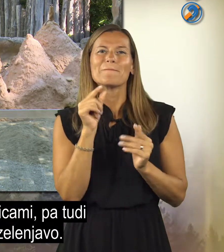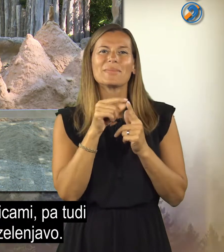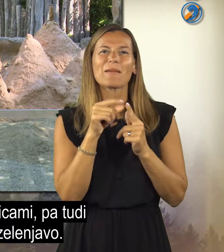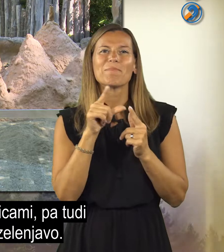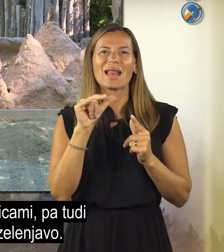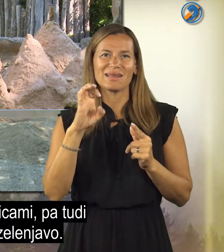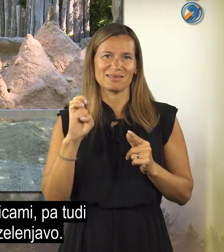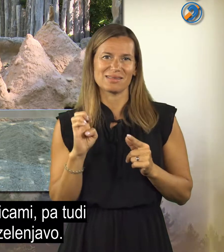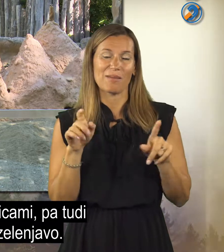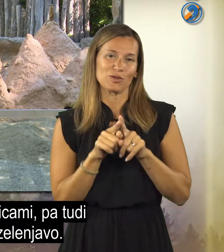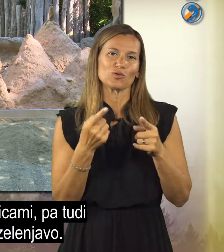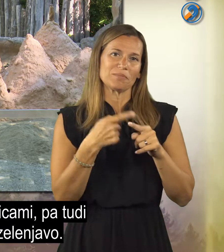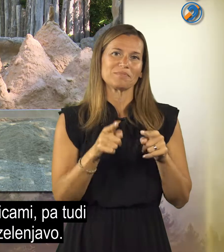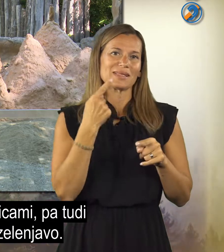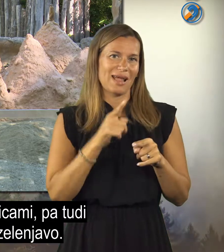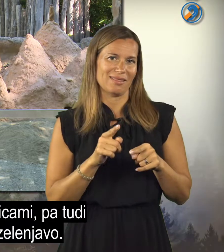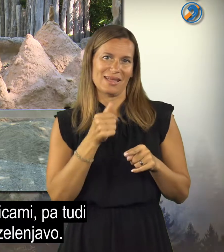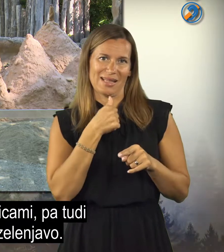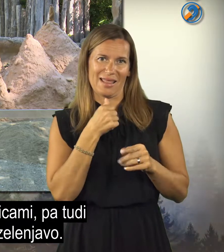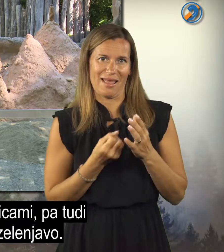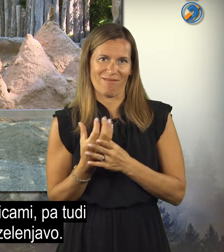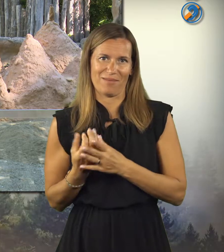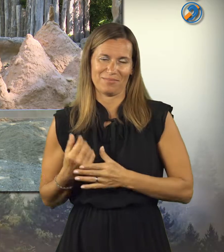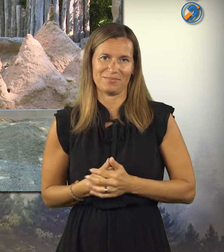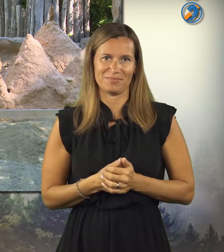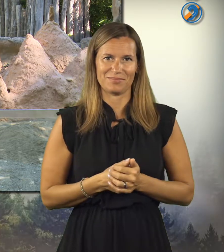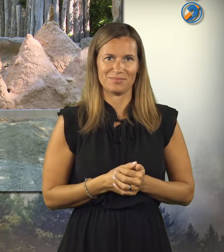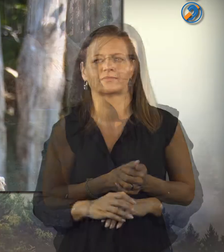prepelicami, nekaj pa tudi sadje in zrenjave.